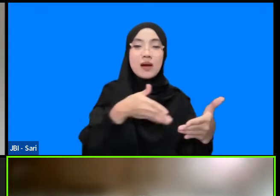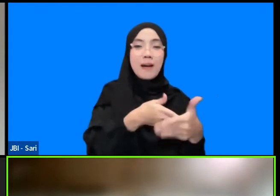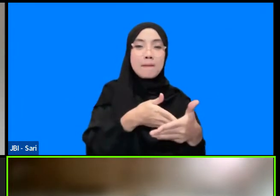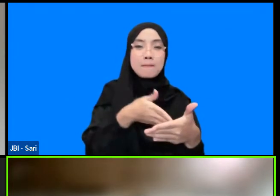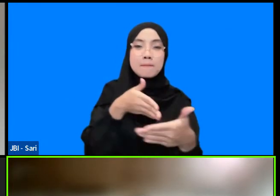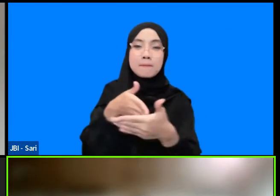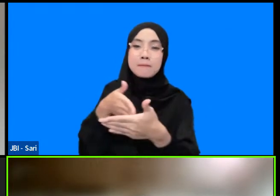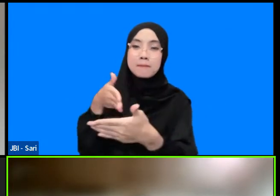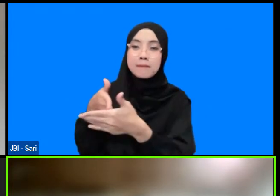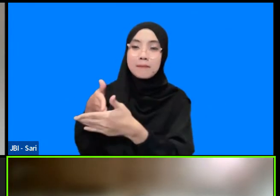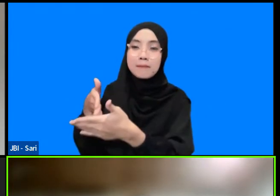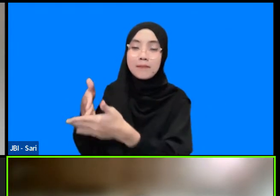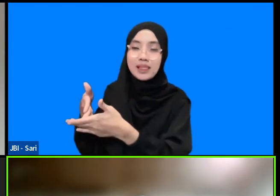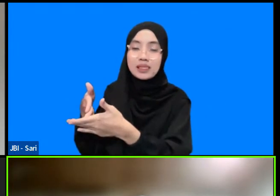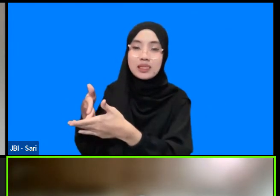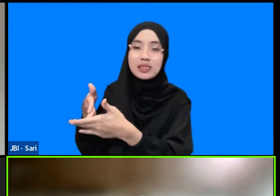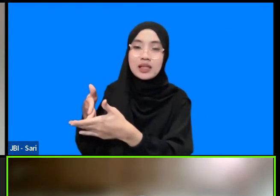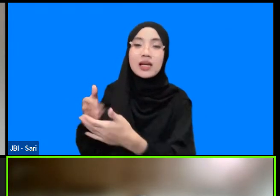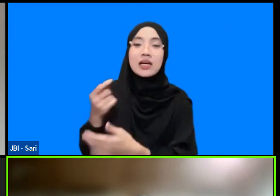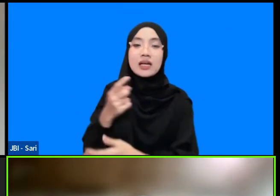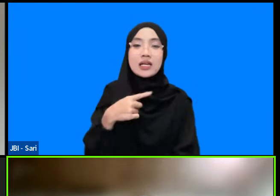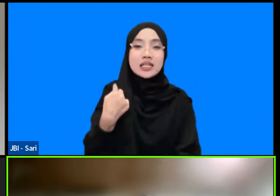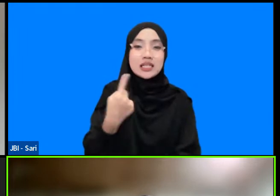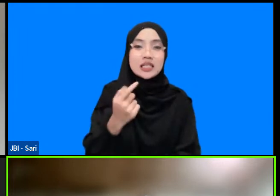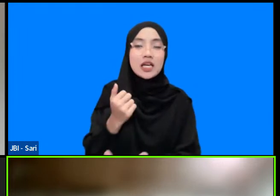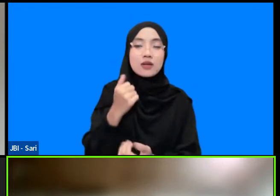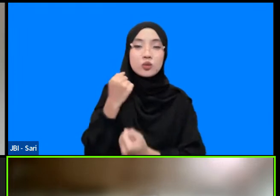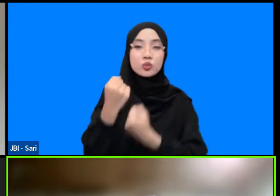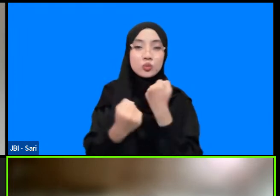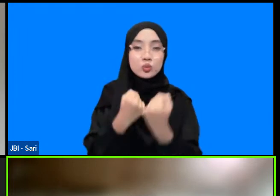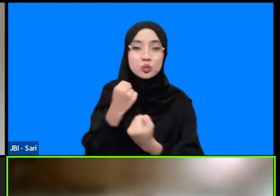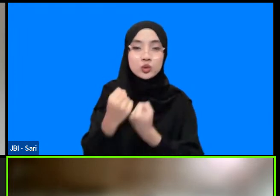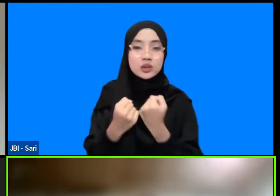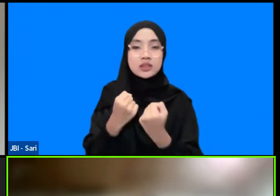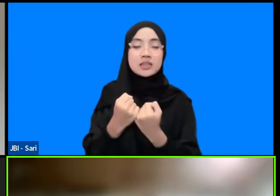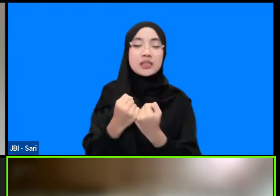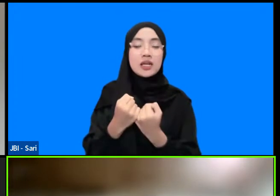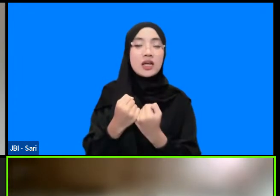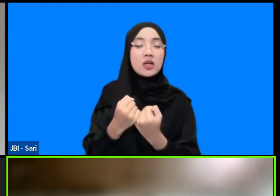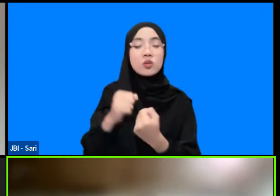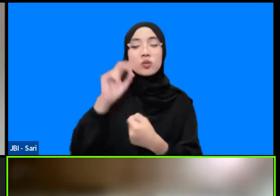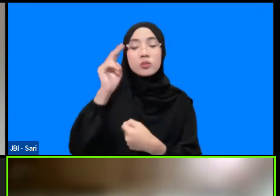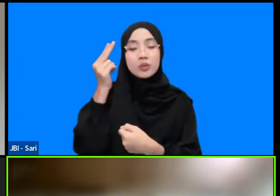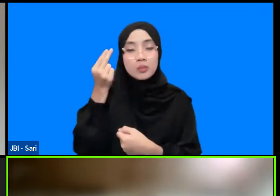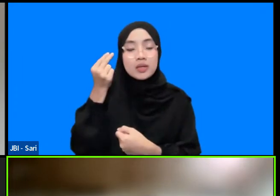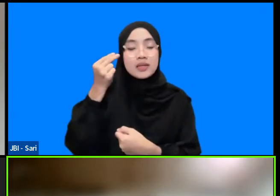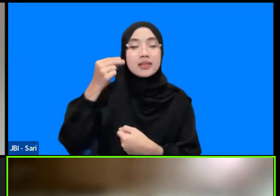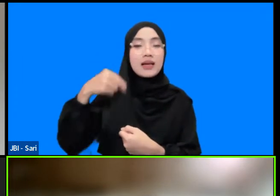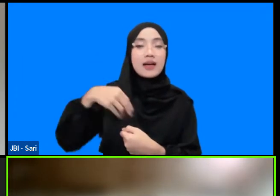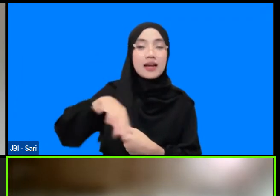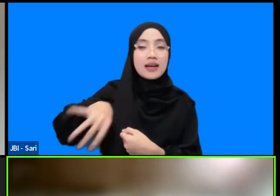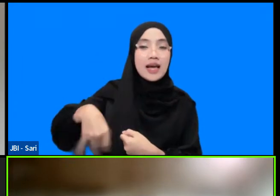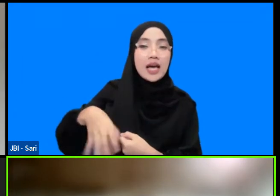ini kita juga mengupayakan meng-encourage pihak Pemda agar